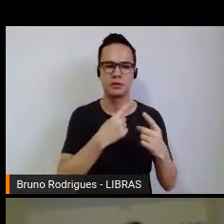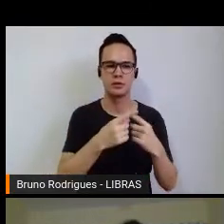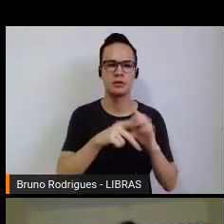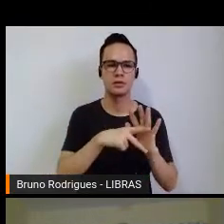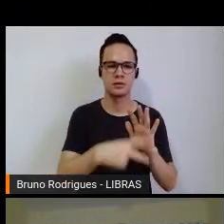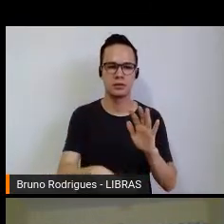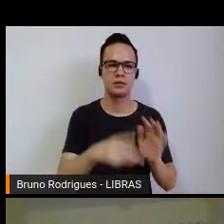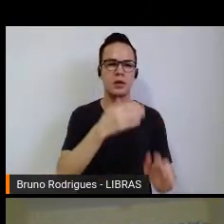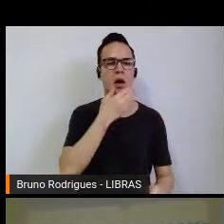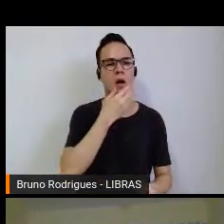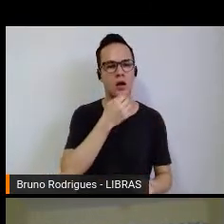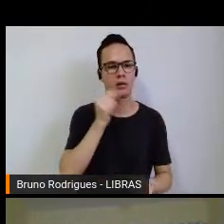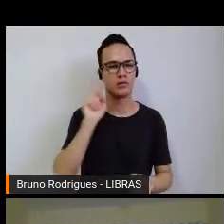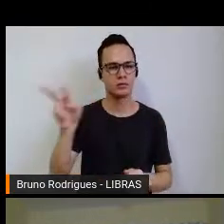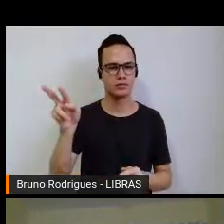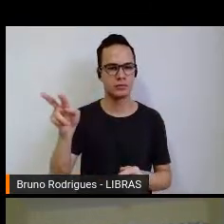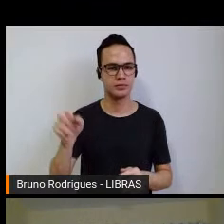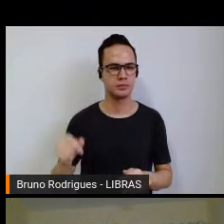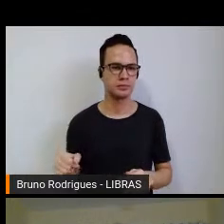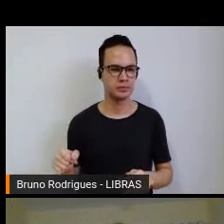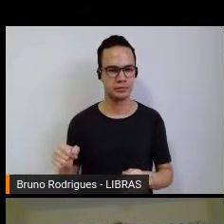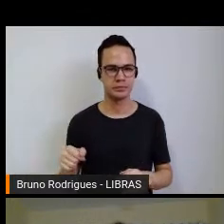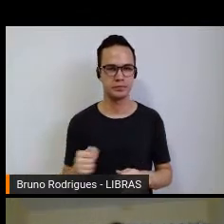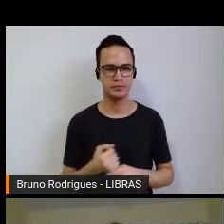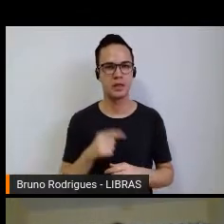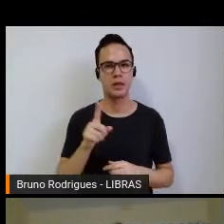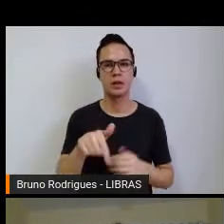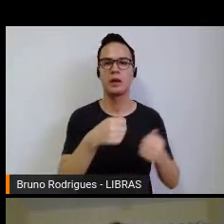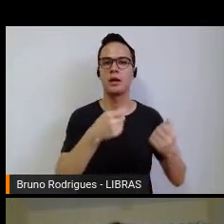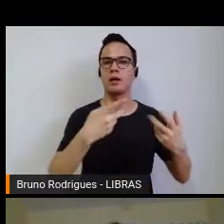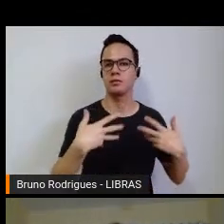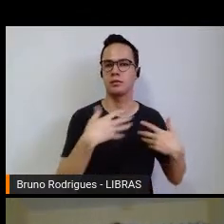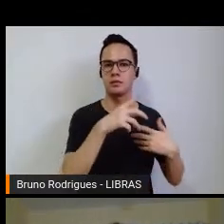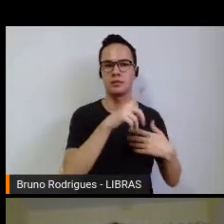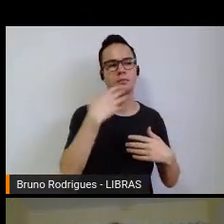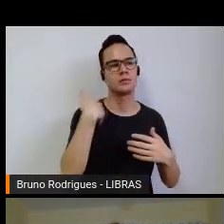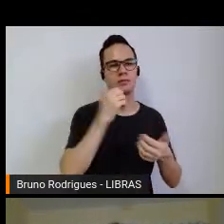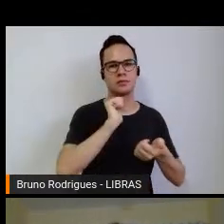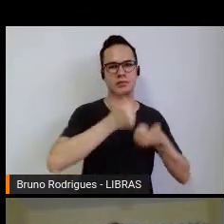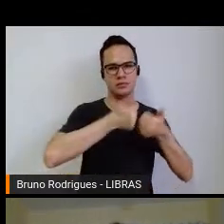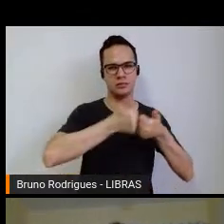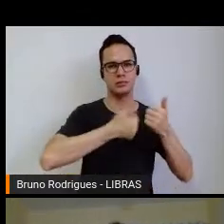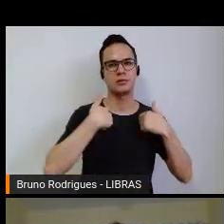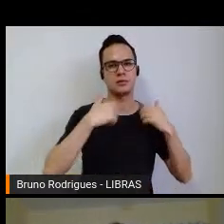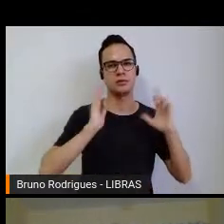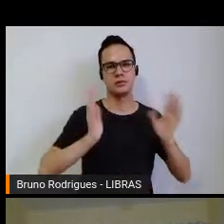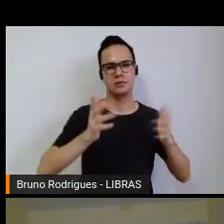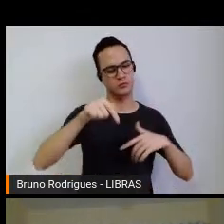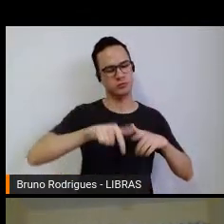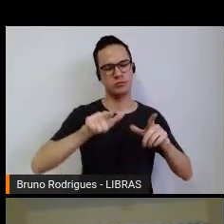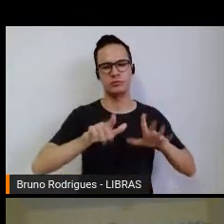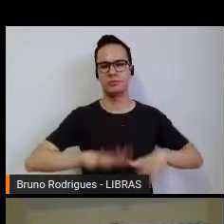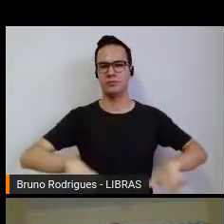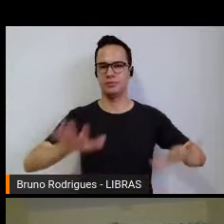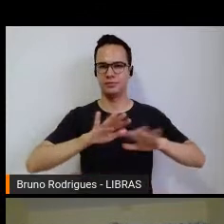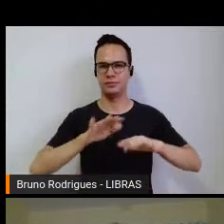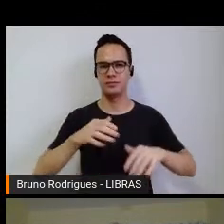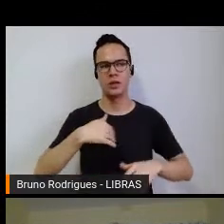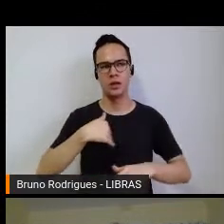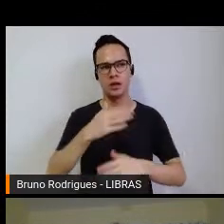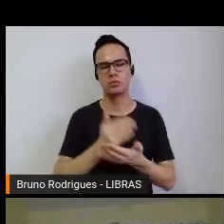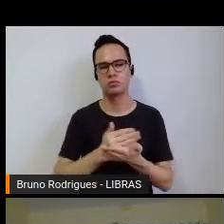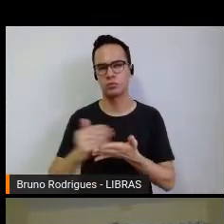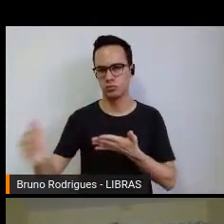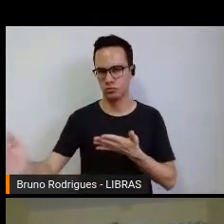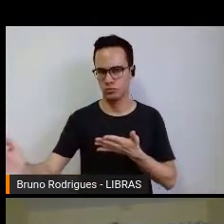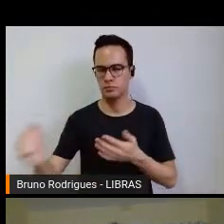homens, lógico, e ela dizia, mas Enil foi a melhor atleta daqui dessa região. Aí eu comecei